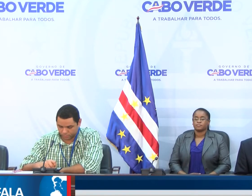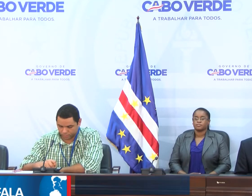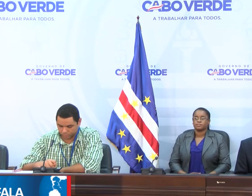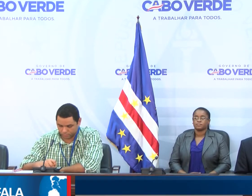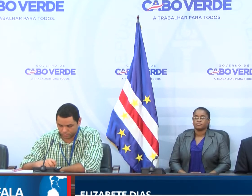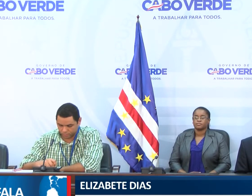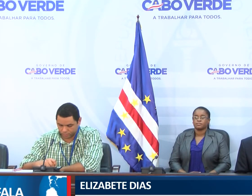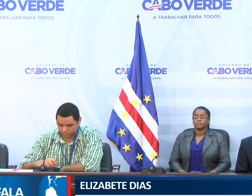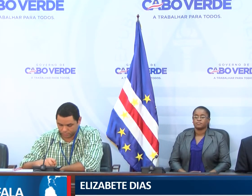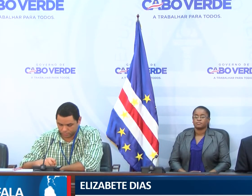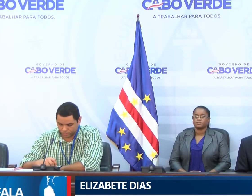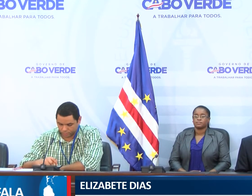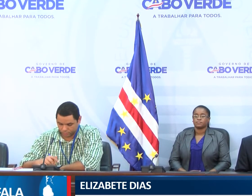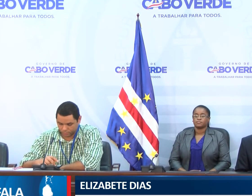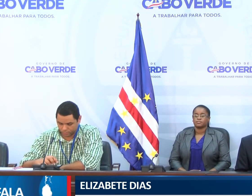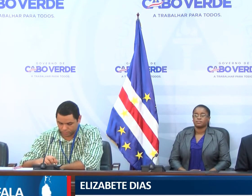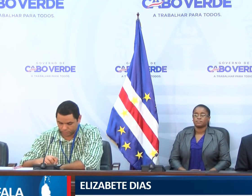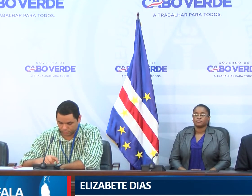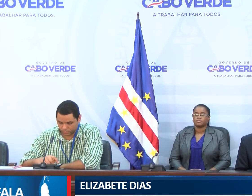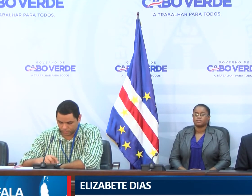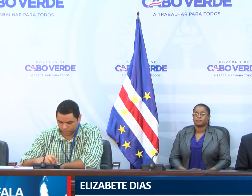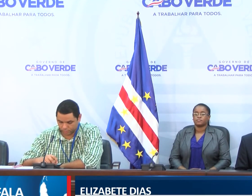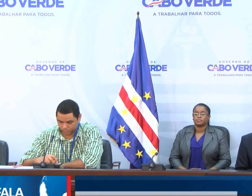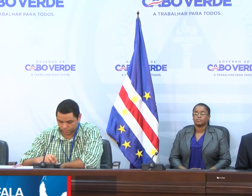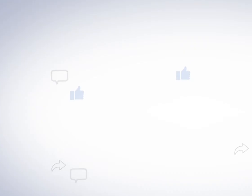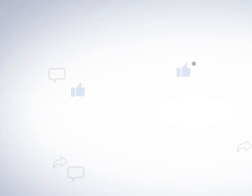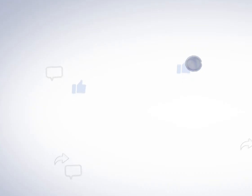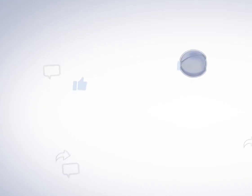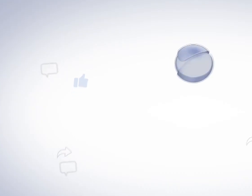bairros com casos positivos de infecção por Covid-19.